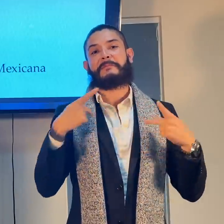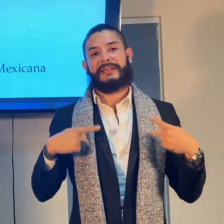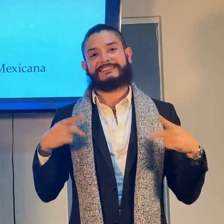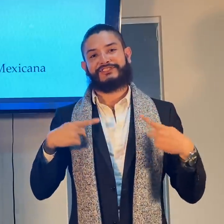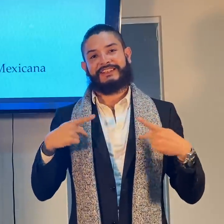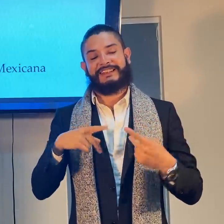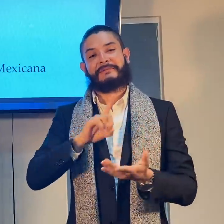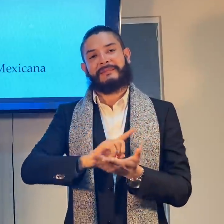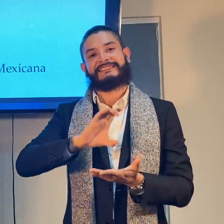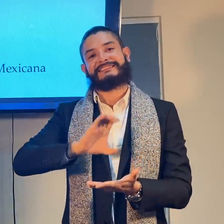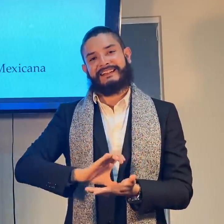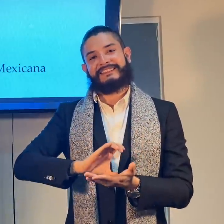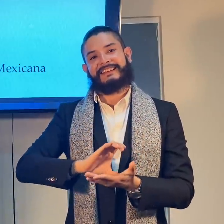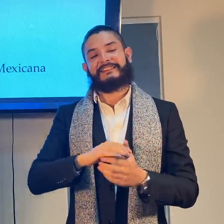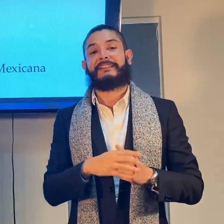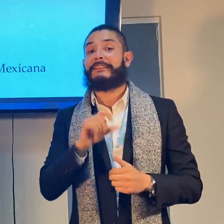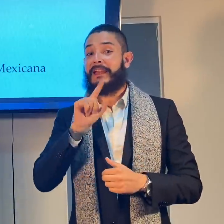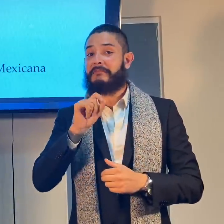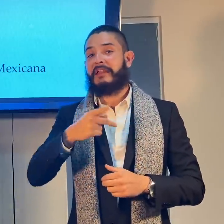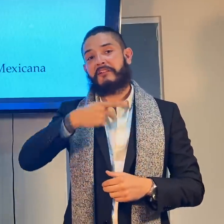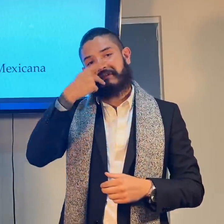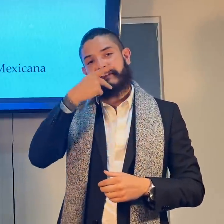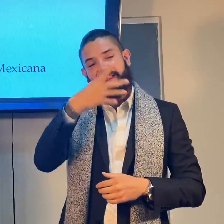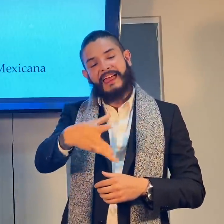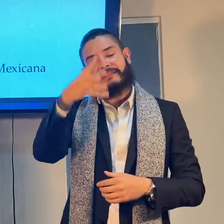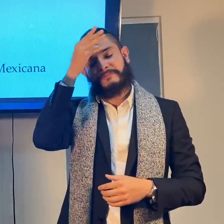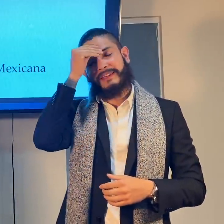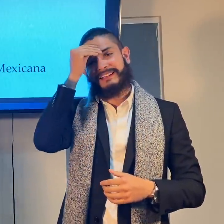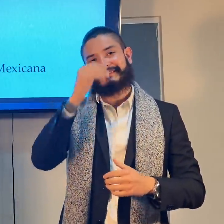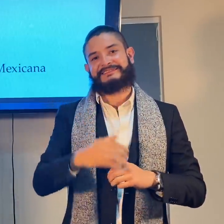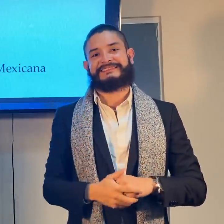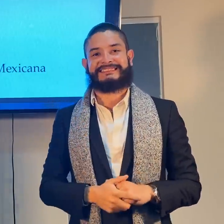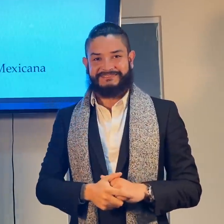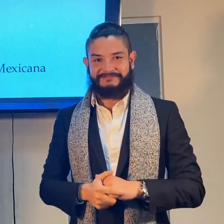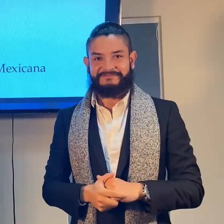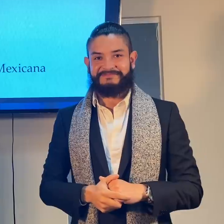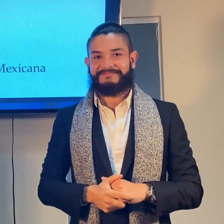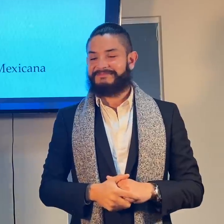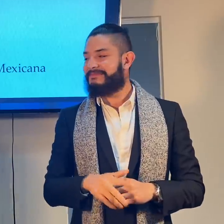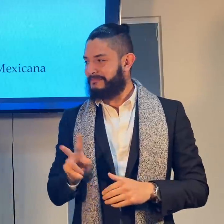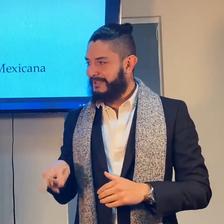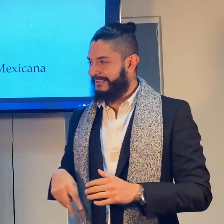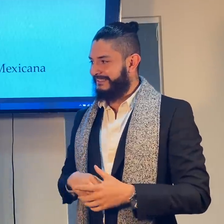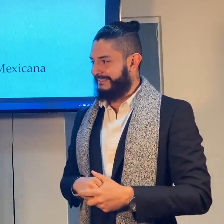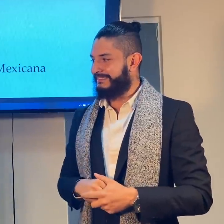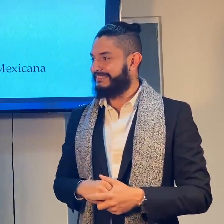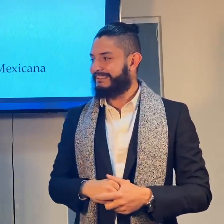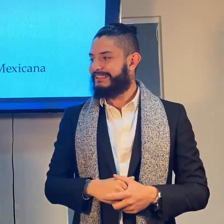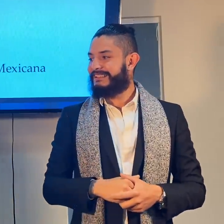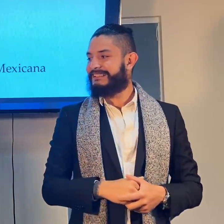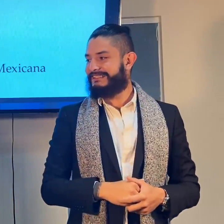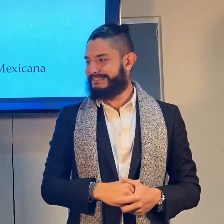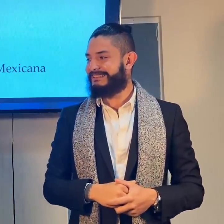comunicación con todas las personas que tienen discapacidad. Los oyentes deben de aprender. Así es, es verdad.